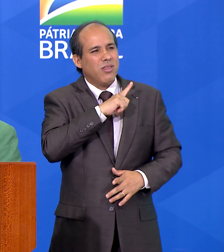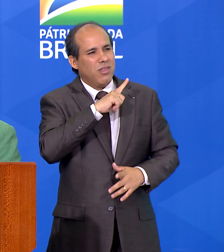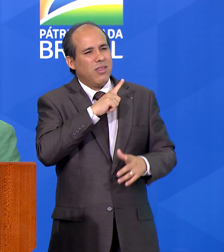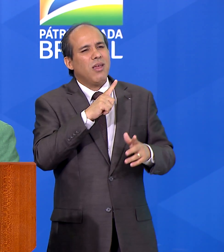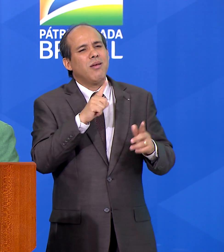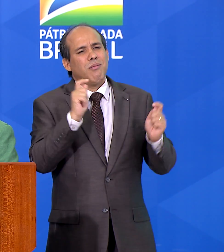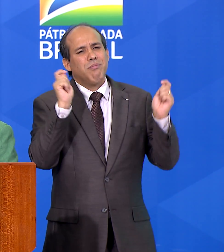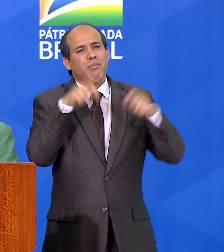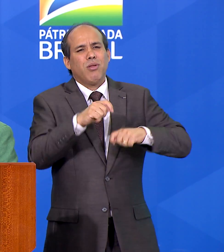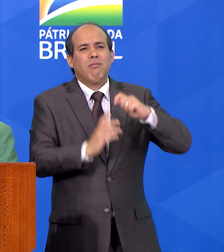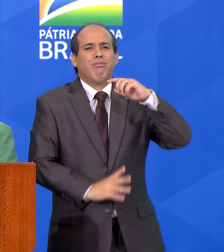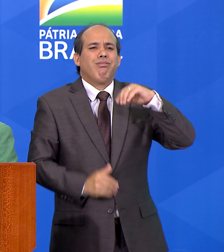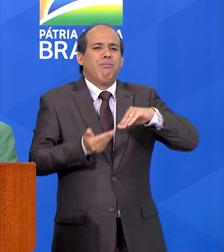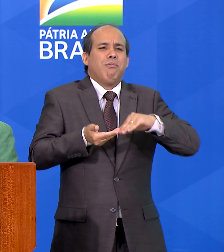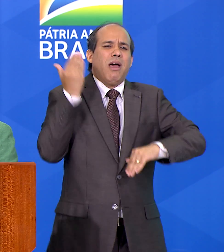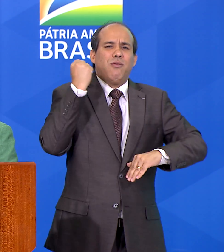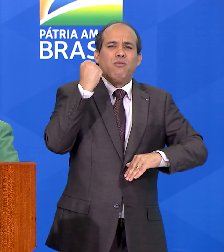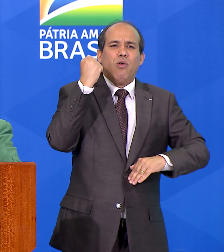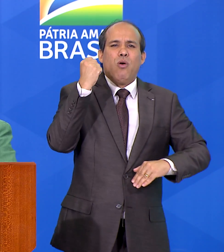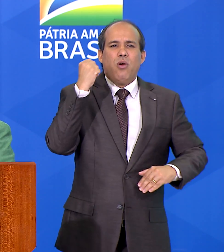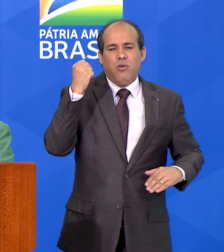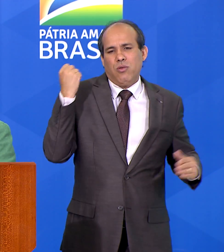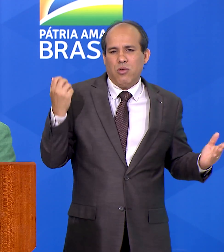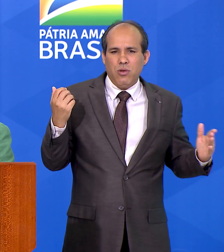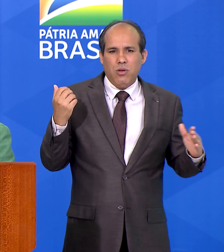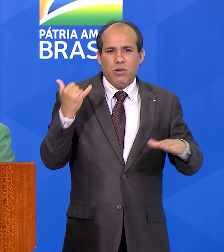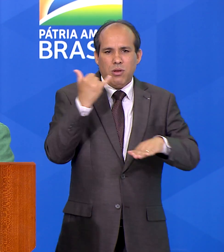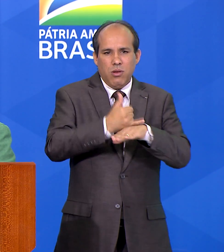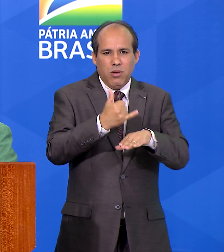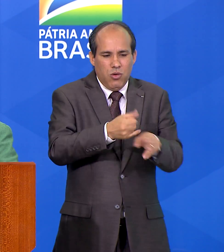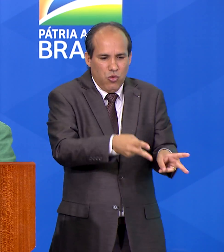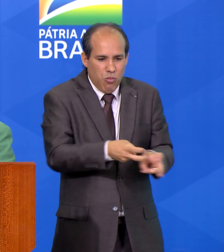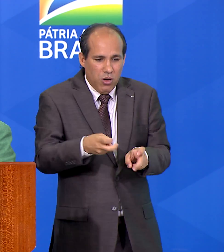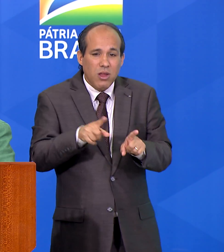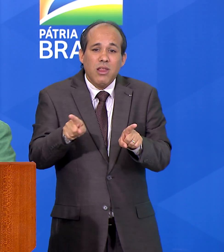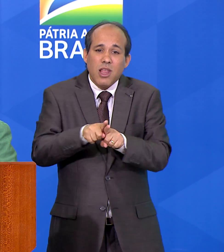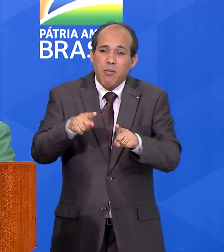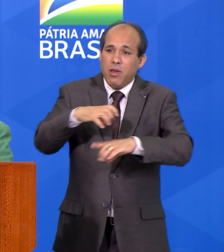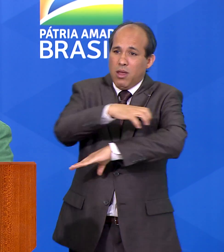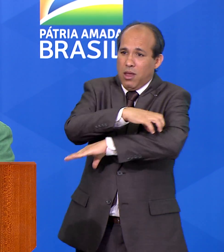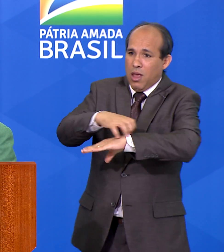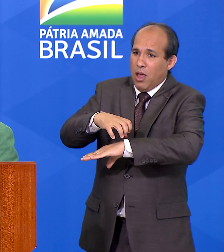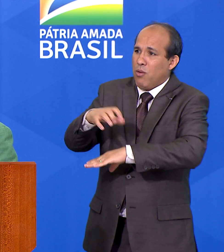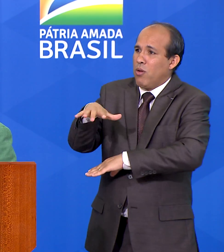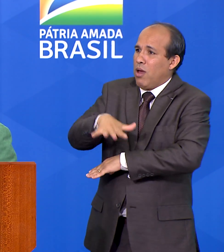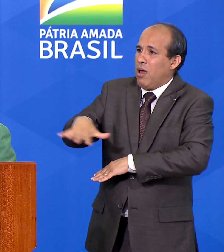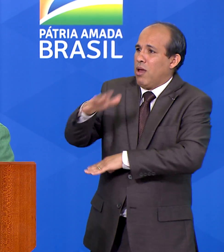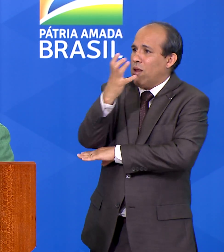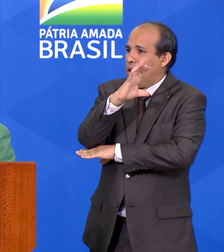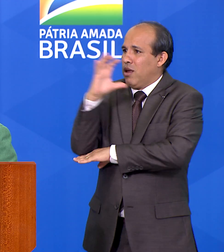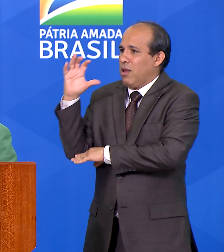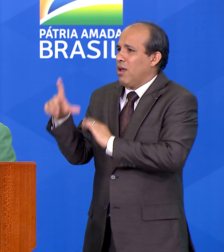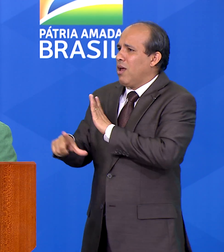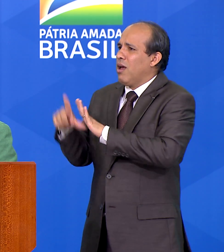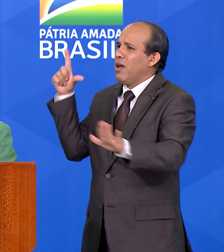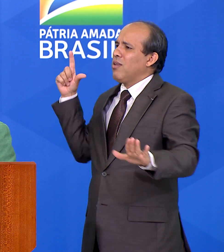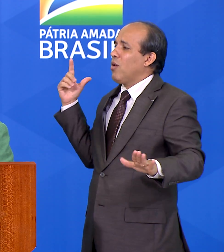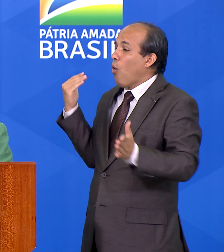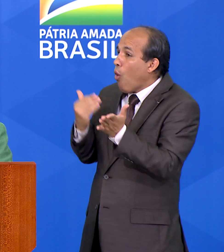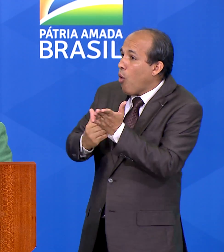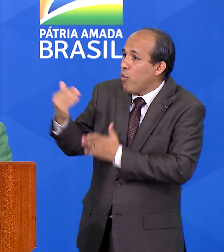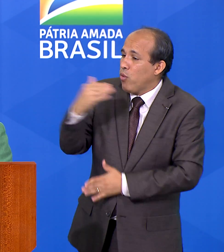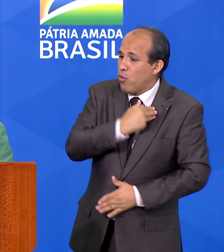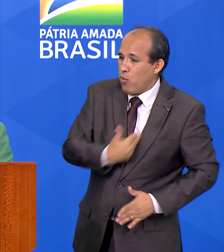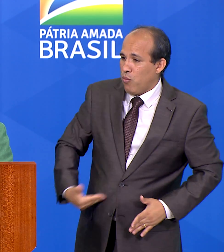potência agroambiental. Então, eu vou acrescentar aqui ao mantra que eu venho falando desde o início do nosso